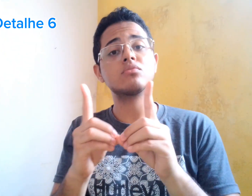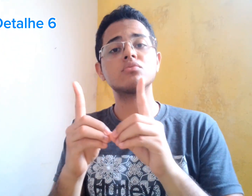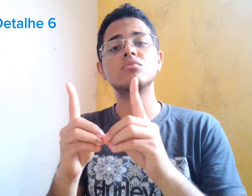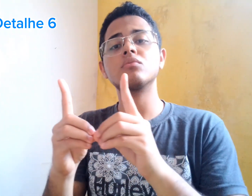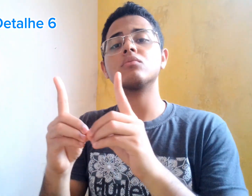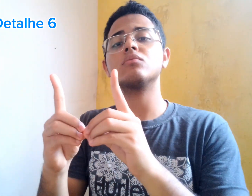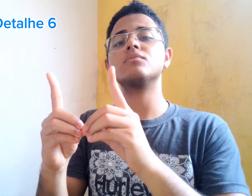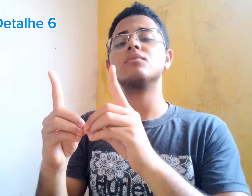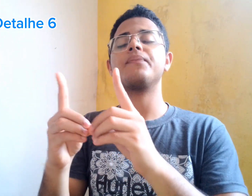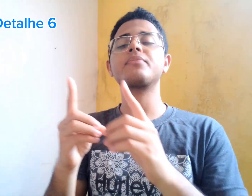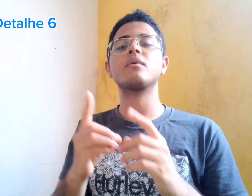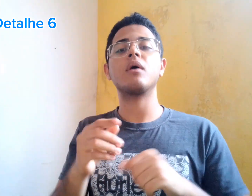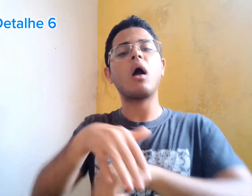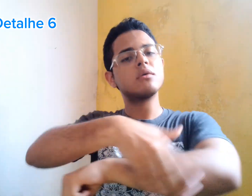Para tomar um sorvete.